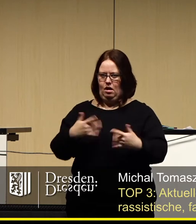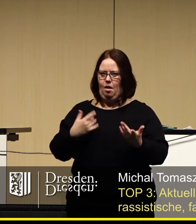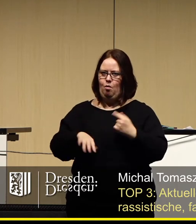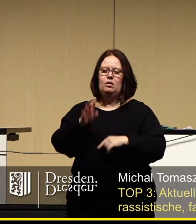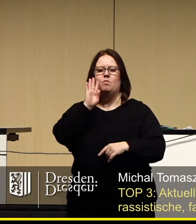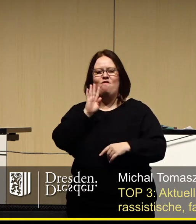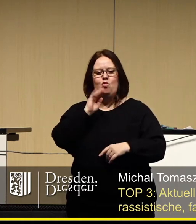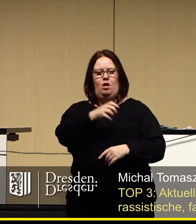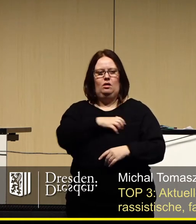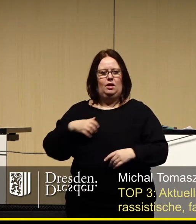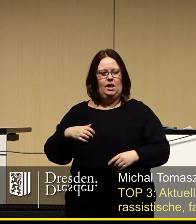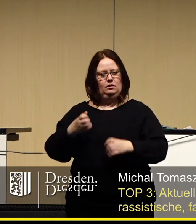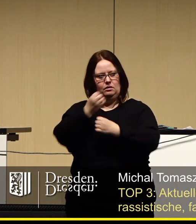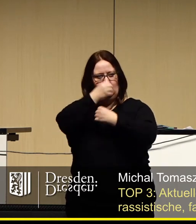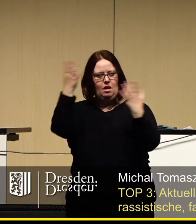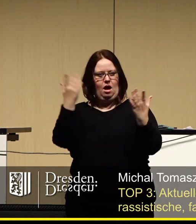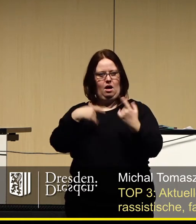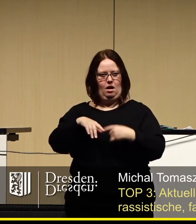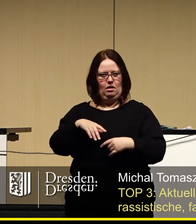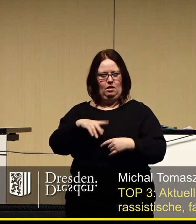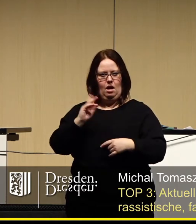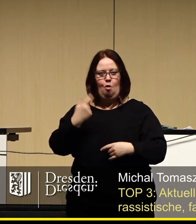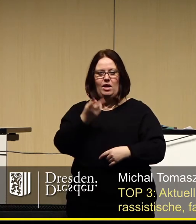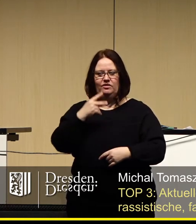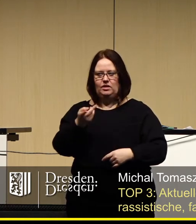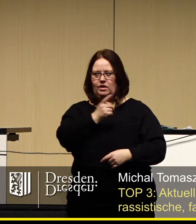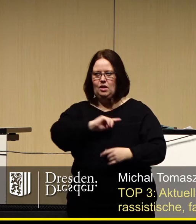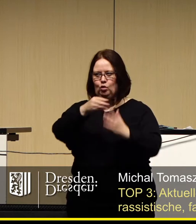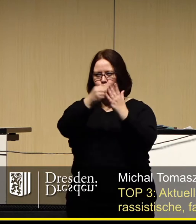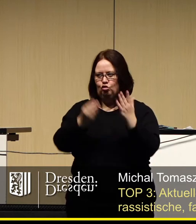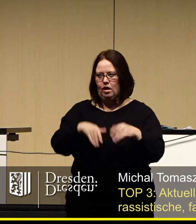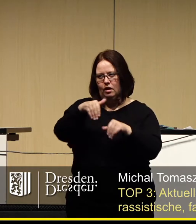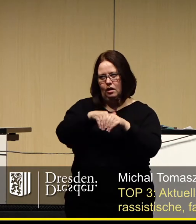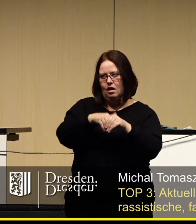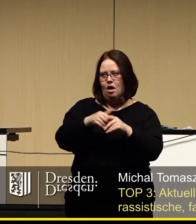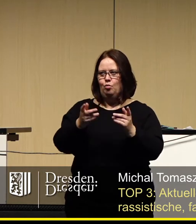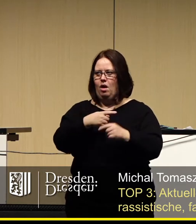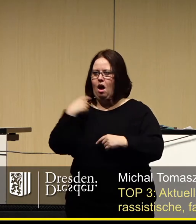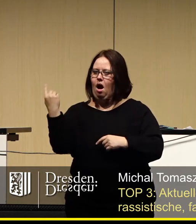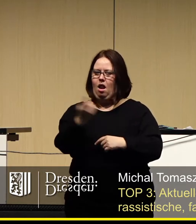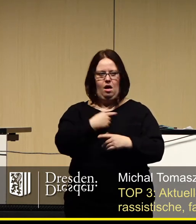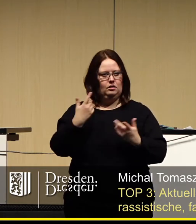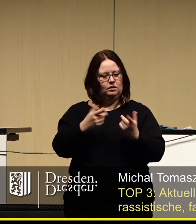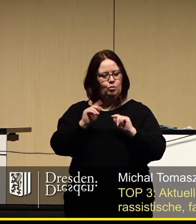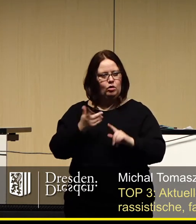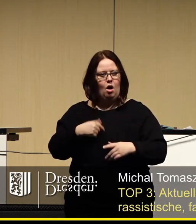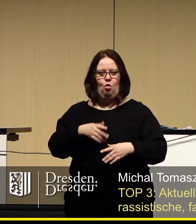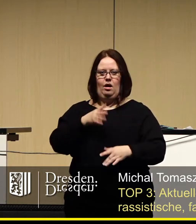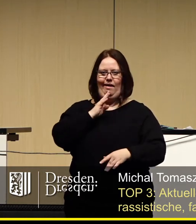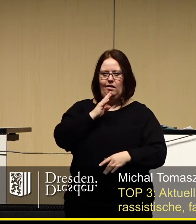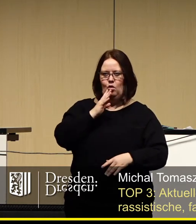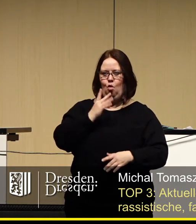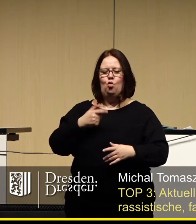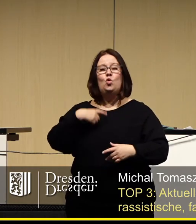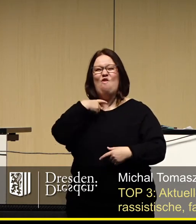bei den Bewohnerinnen Dresdens ankommen wird, bei den 22.000 Unterzeichnerinnen und bei all jenen, die von der Rhetorik und